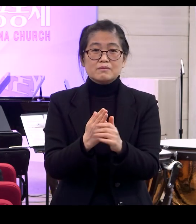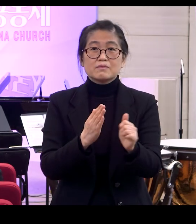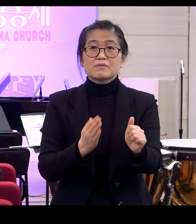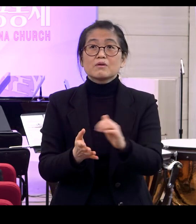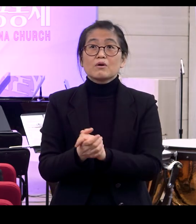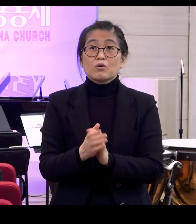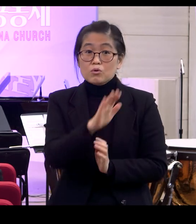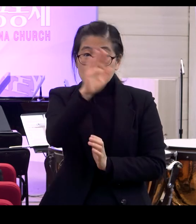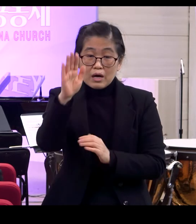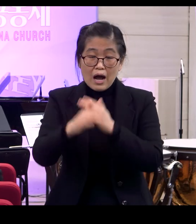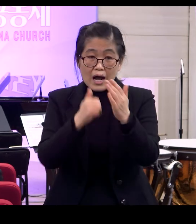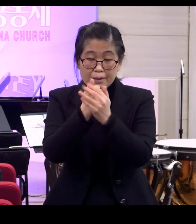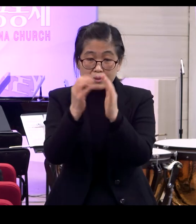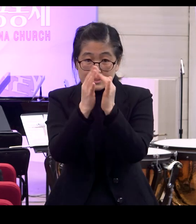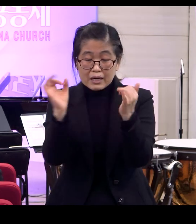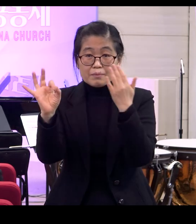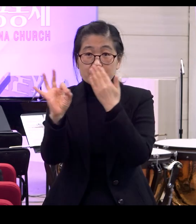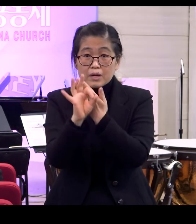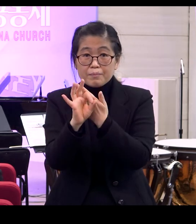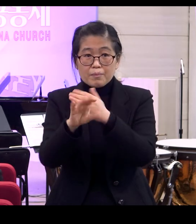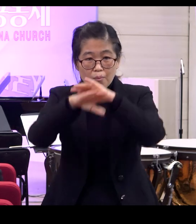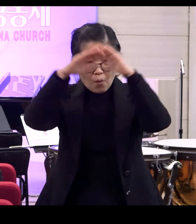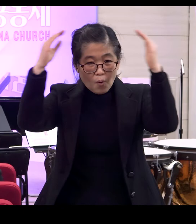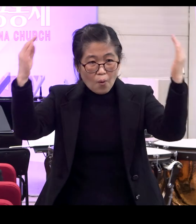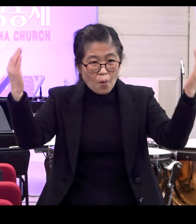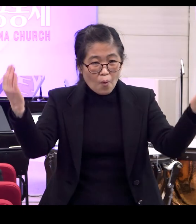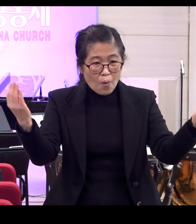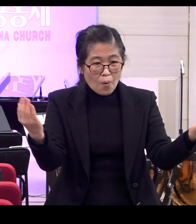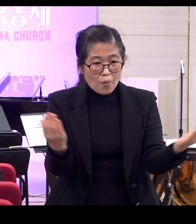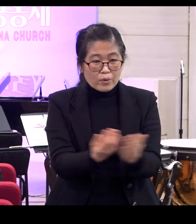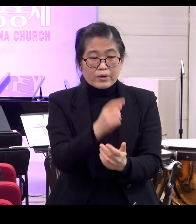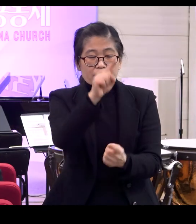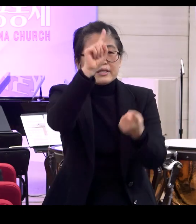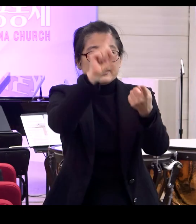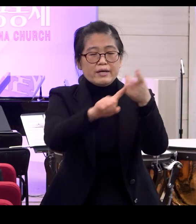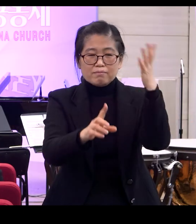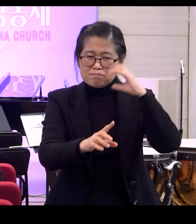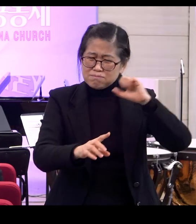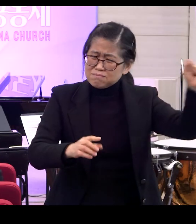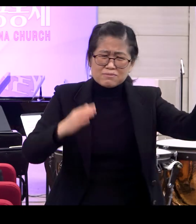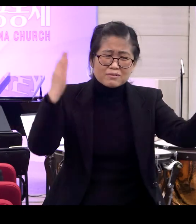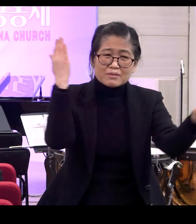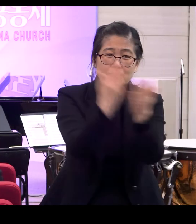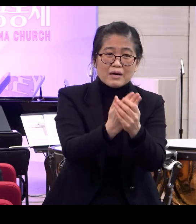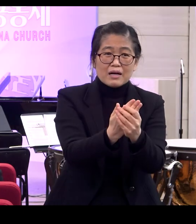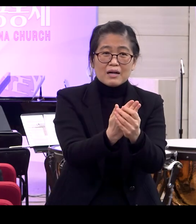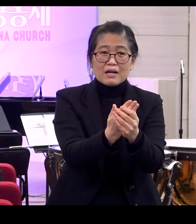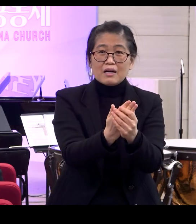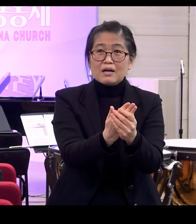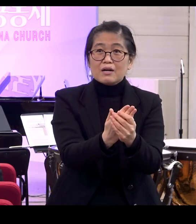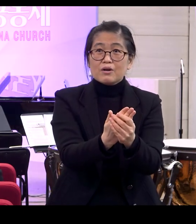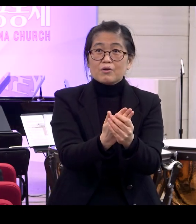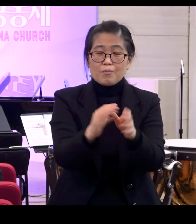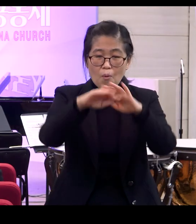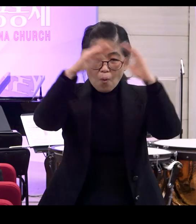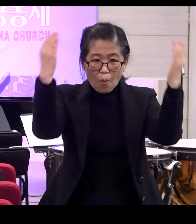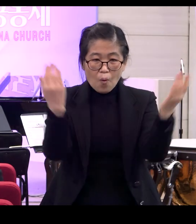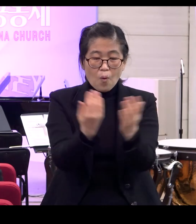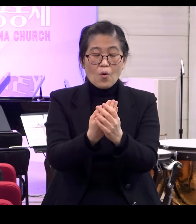우리가 정말 하나님의 사람이라고 한다면 이 모든 것들에 대해서 말이죠 매이지 말고 끌려다니지 말고 그 모든 것을 십자가에